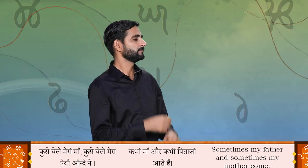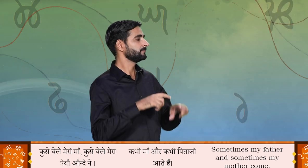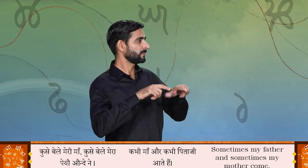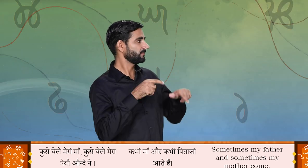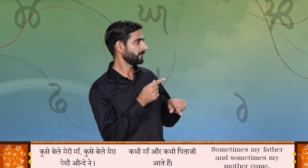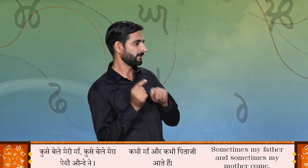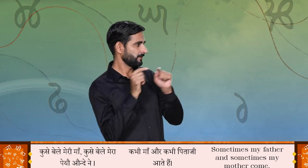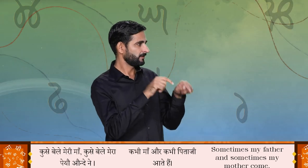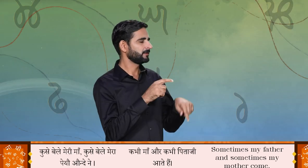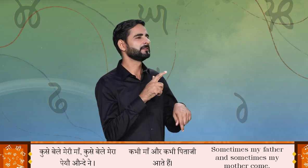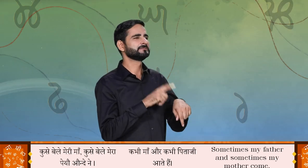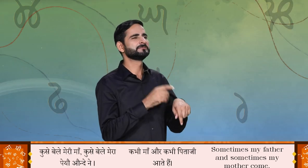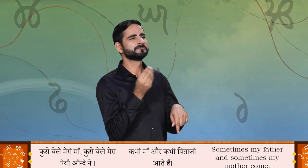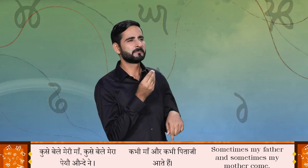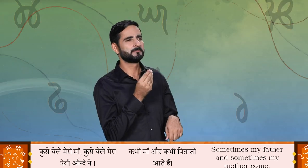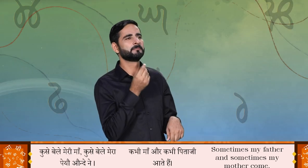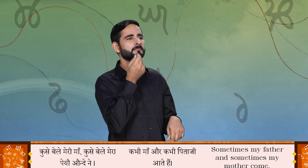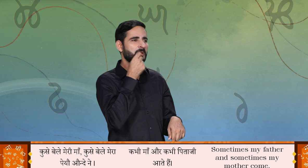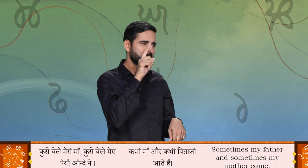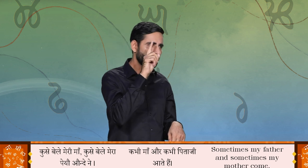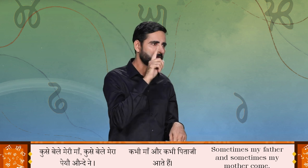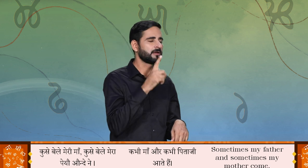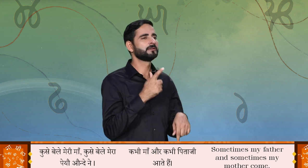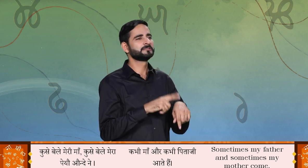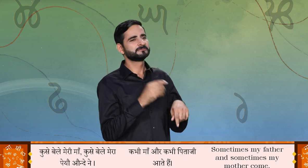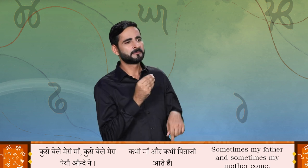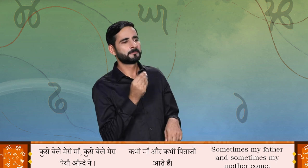कुसेंगी मेरी मां, कुसेंगी मेरा पेओ आउन देना